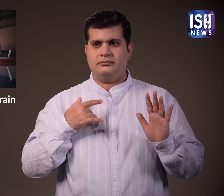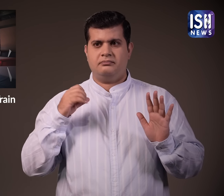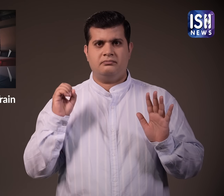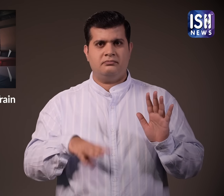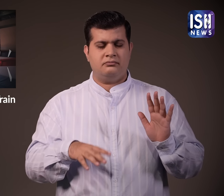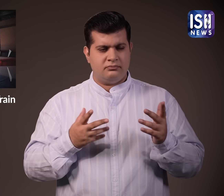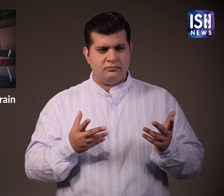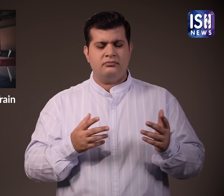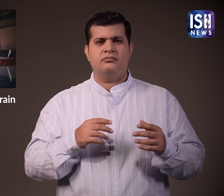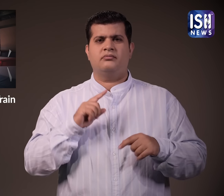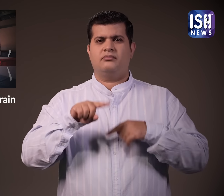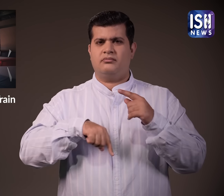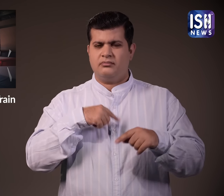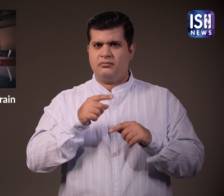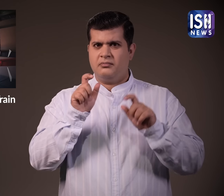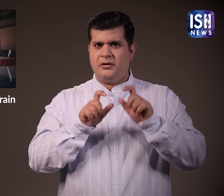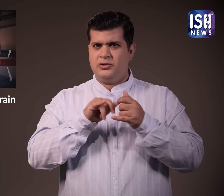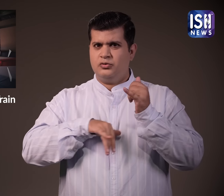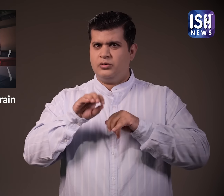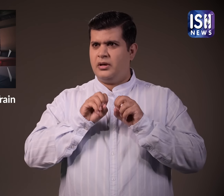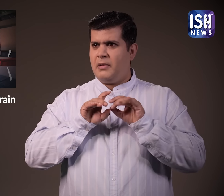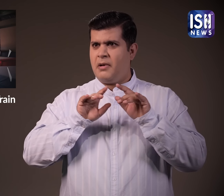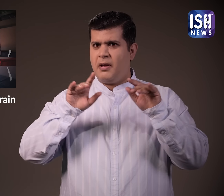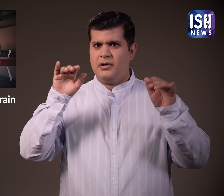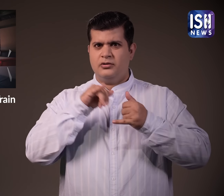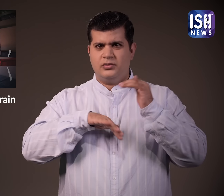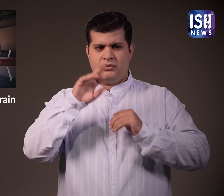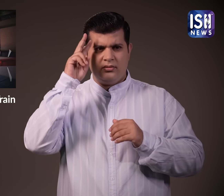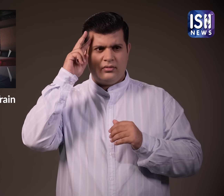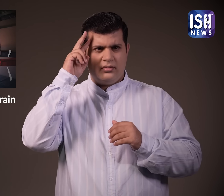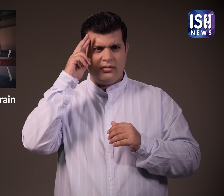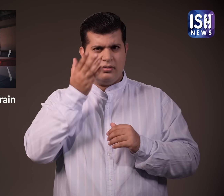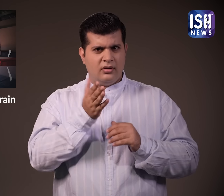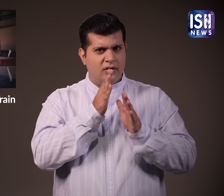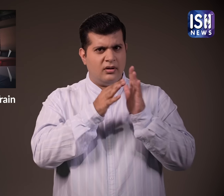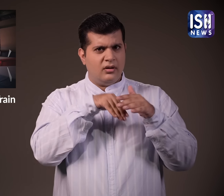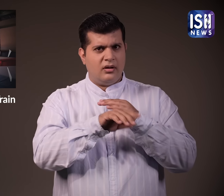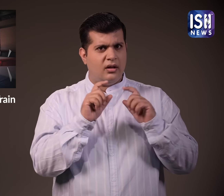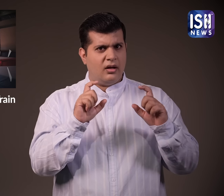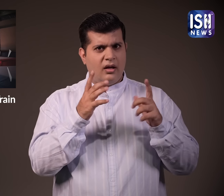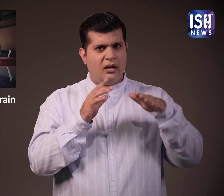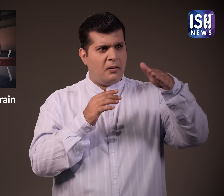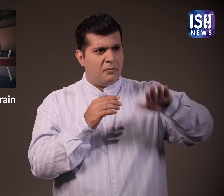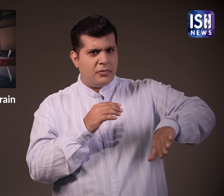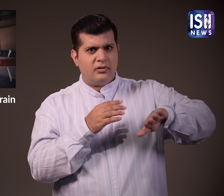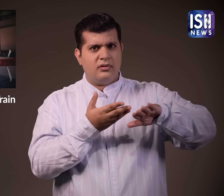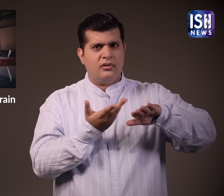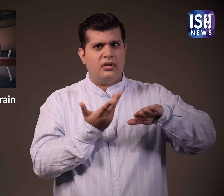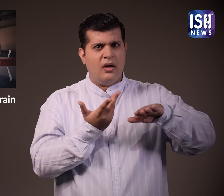विनाशकारी घटना थी ये खबर सोशल मीडिया पर वाइरल हो गई और लोगों ने भारतिय ट्रेनों में शुरक्षा तंत्रपर सवाल